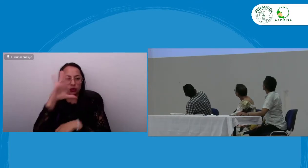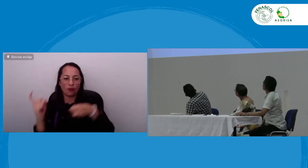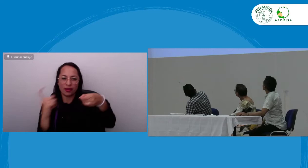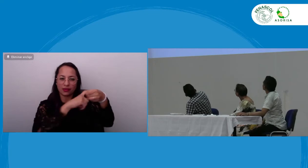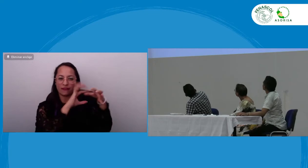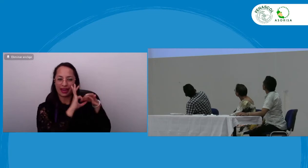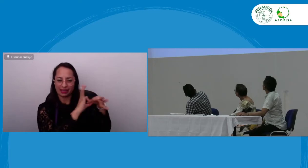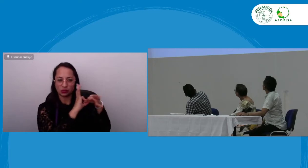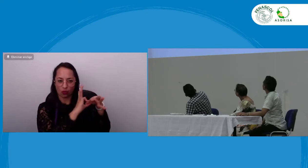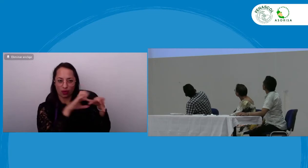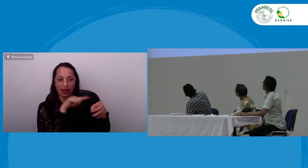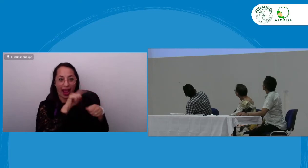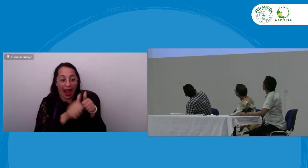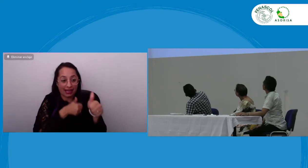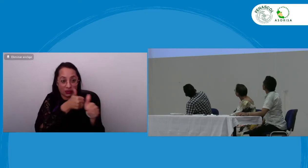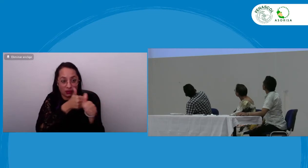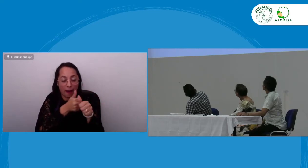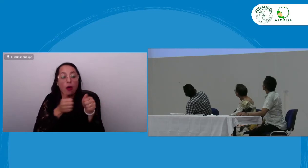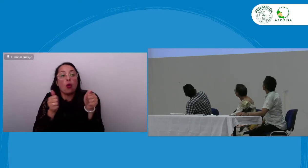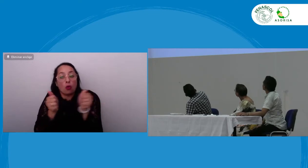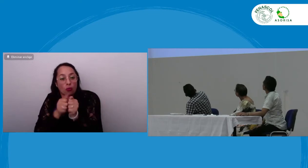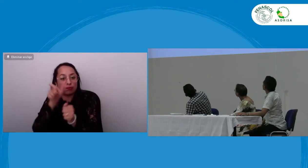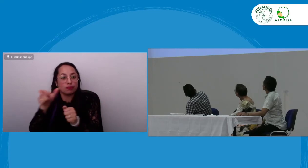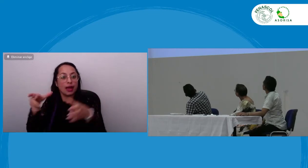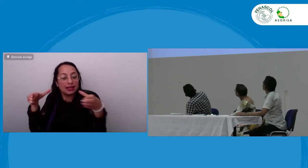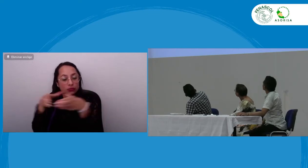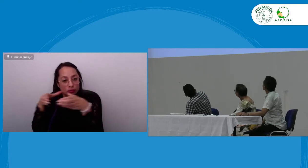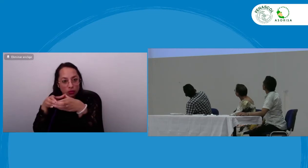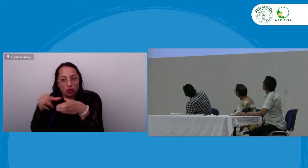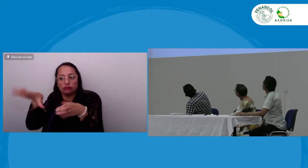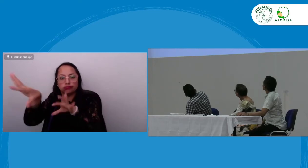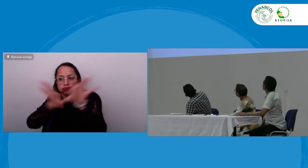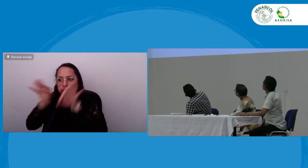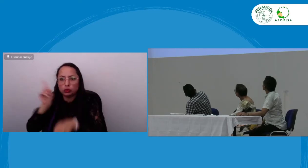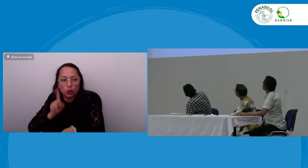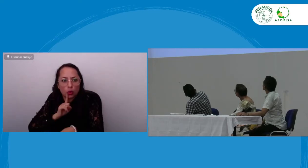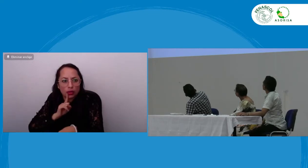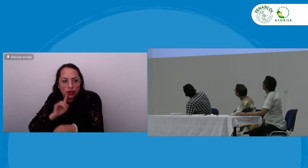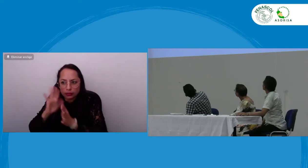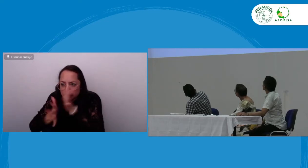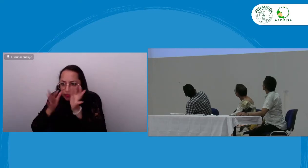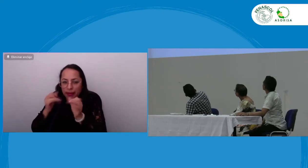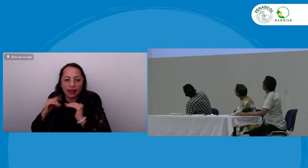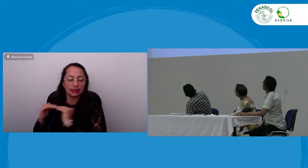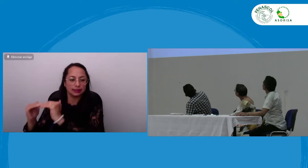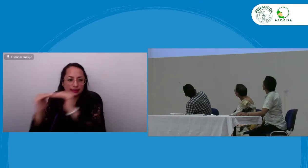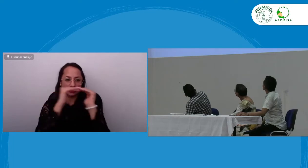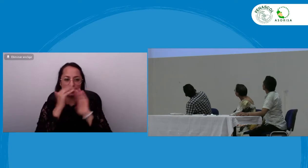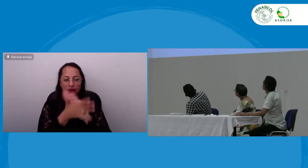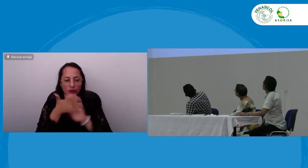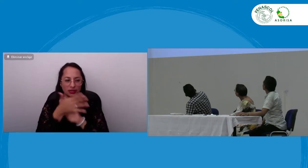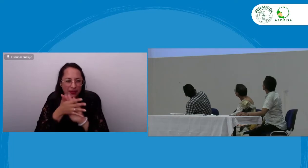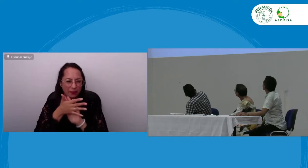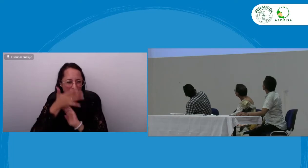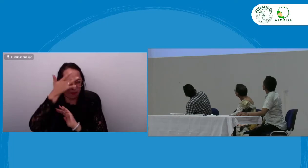docente todo esto ha sido bien importante pero también es importante que haya una asesoría o un acompañamiento con la federación con FENASCOL